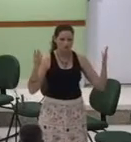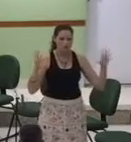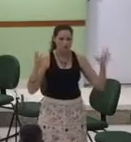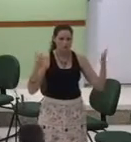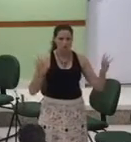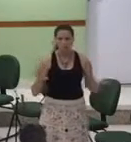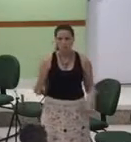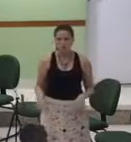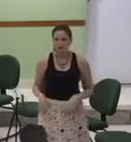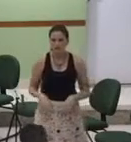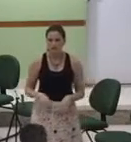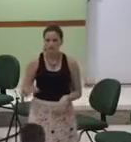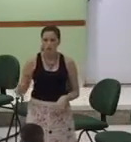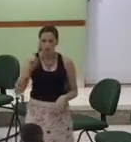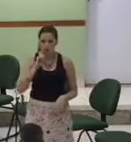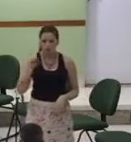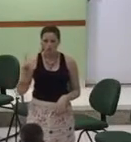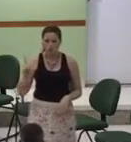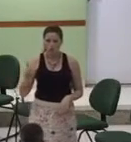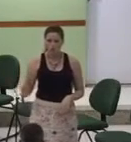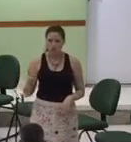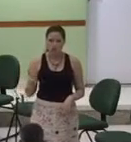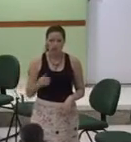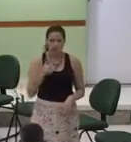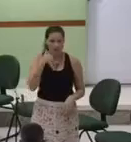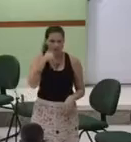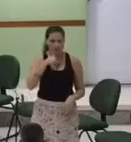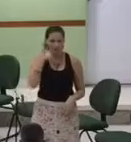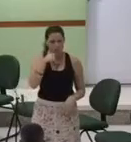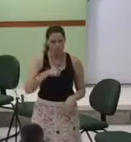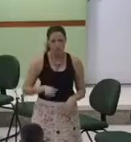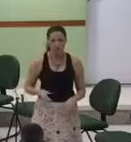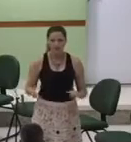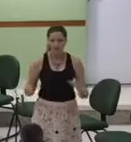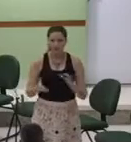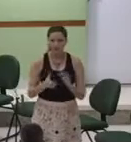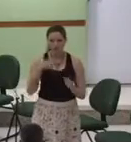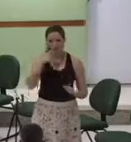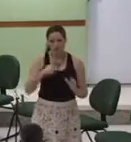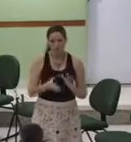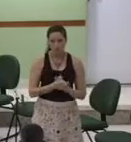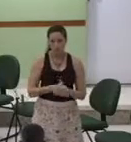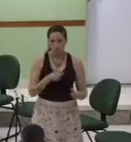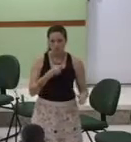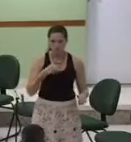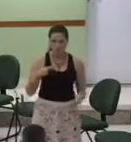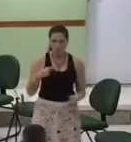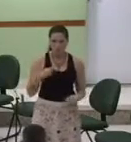abençoadas Cada um no seu ministério Em nome de Jesus Amém A igreja pode se assentar